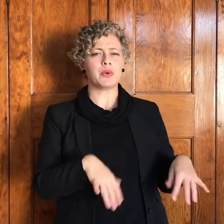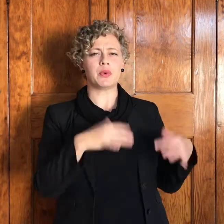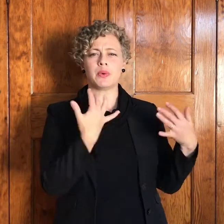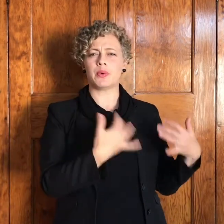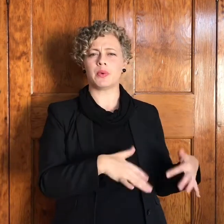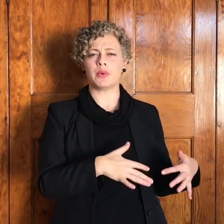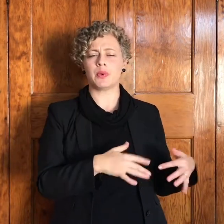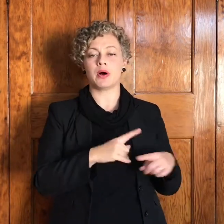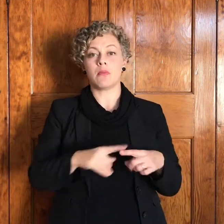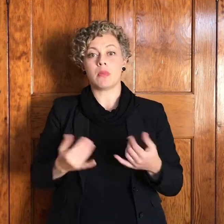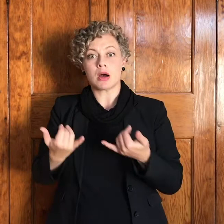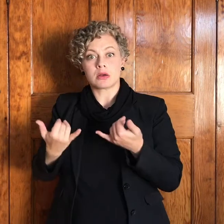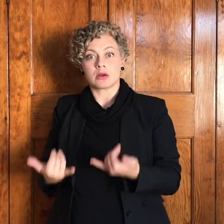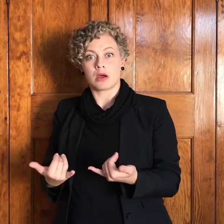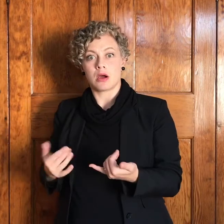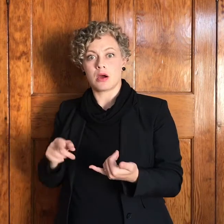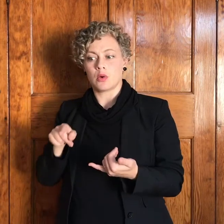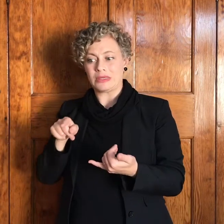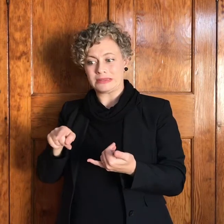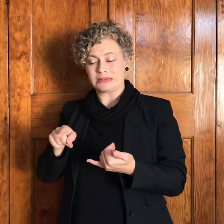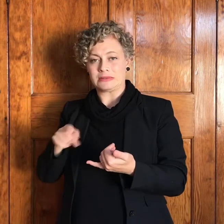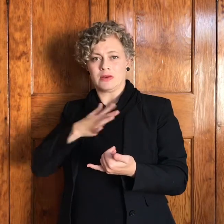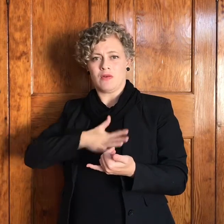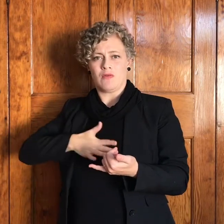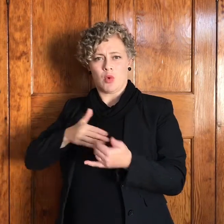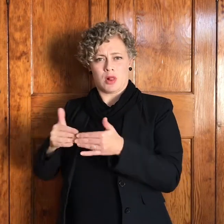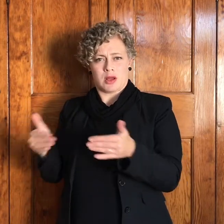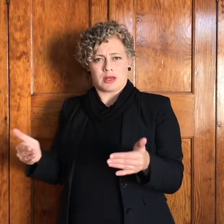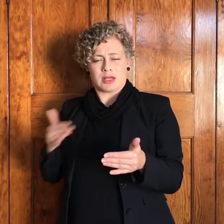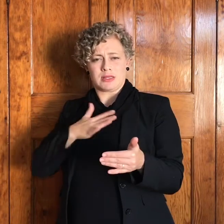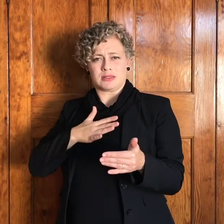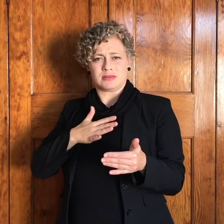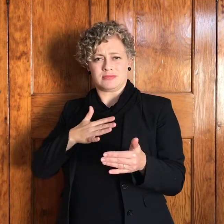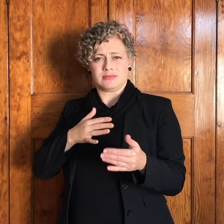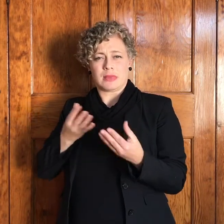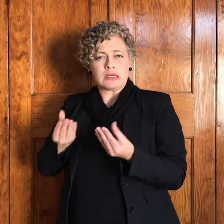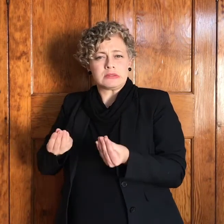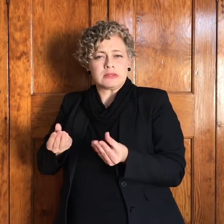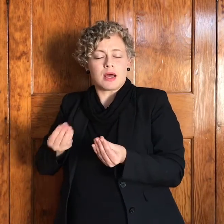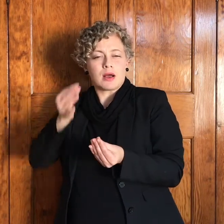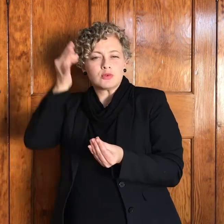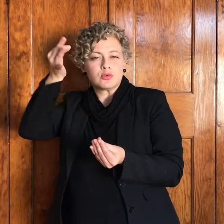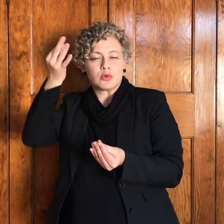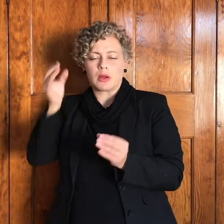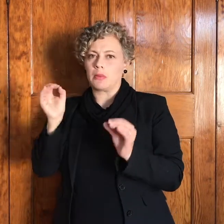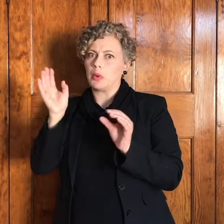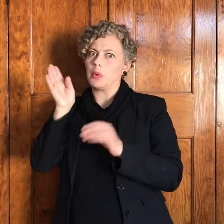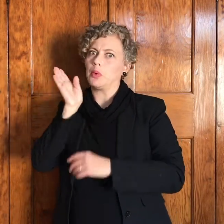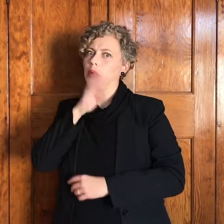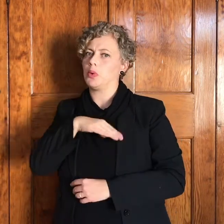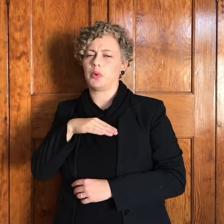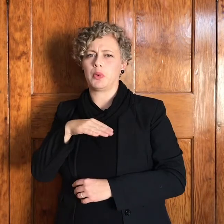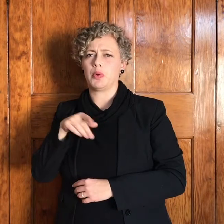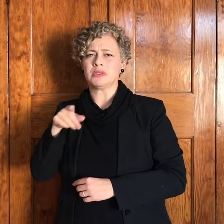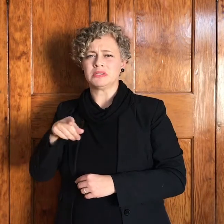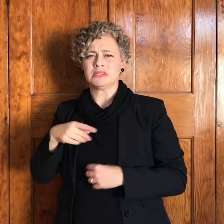is daar niks sag en dromerig nie hier is een worsteling hier is een geveg en daarom is het ook nie vreemd dat die